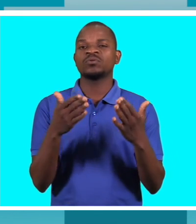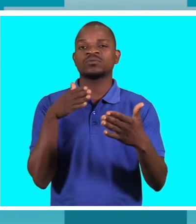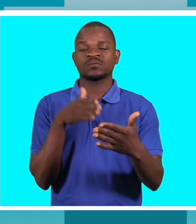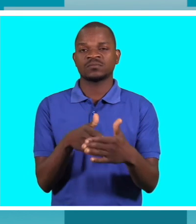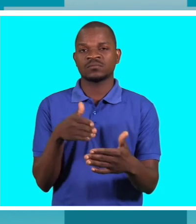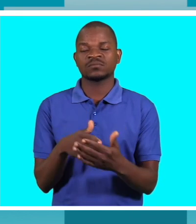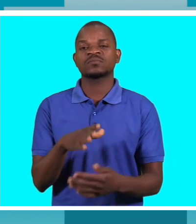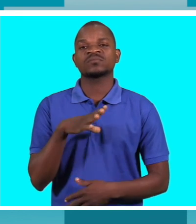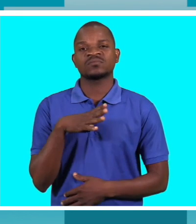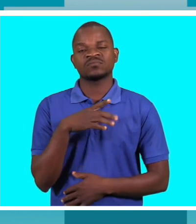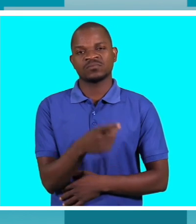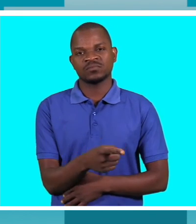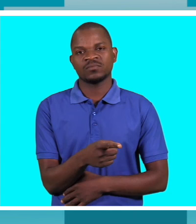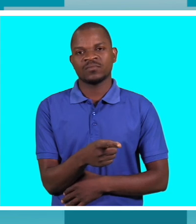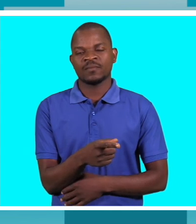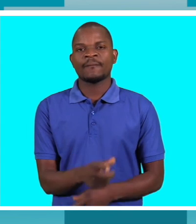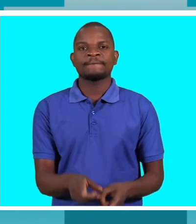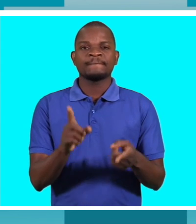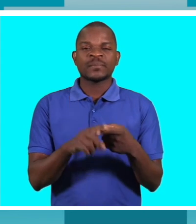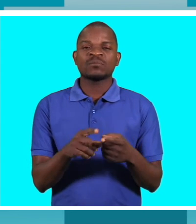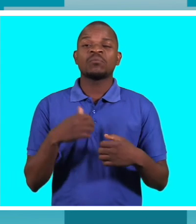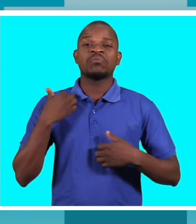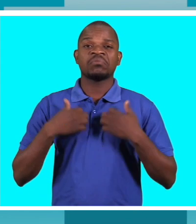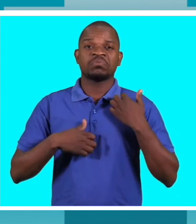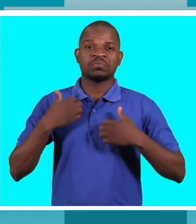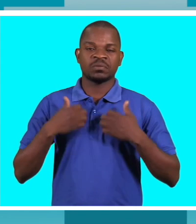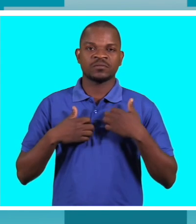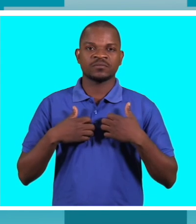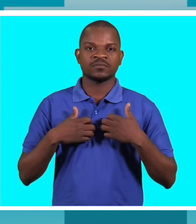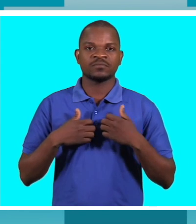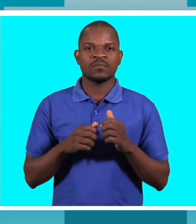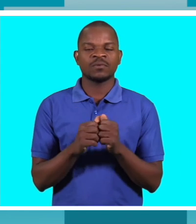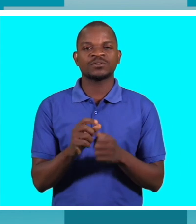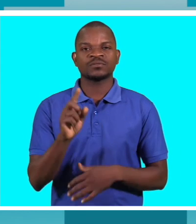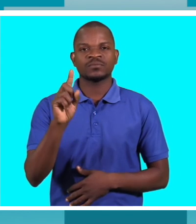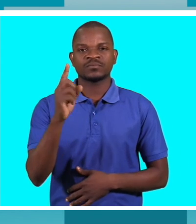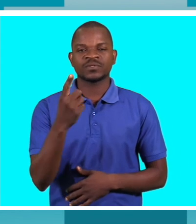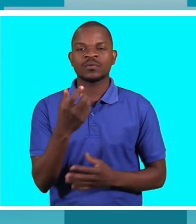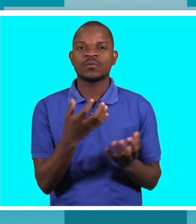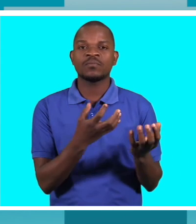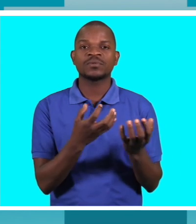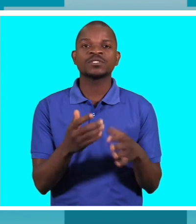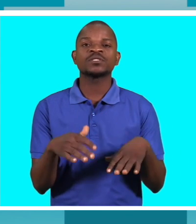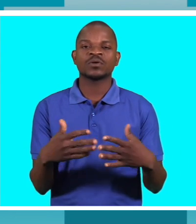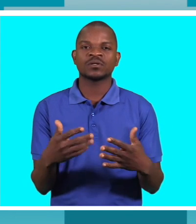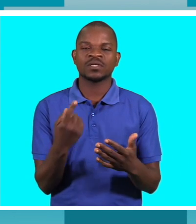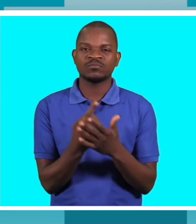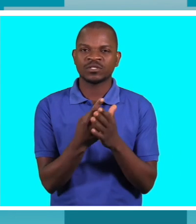tem muitas muitas necessidades mas é preciso em primeiro lugar dados realísticos